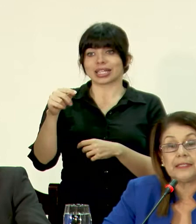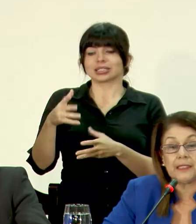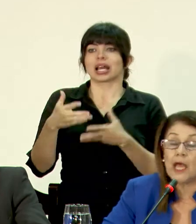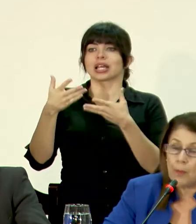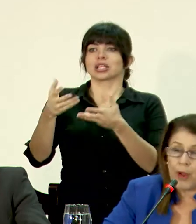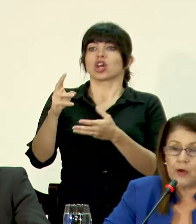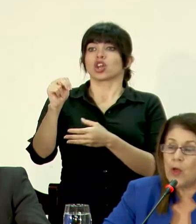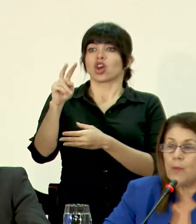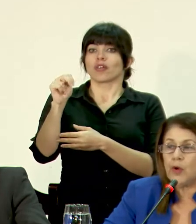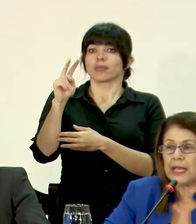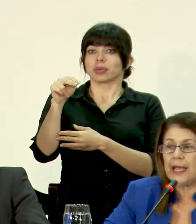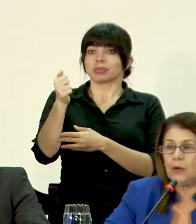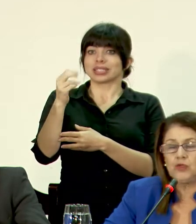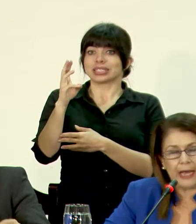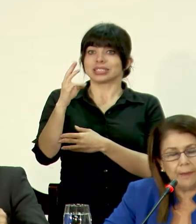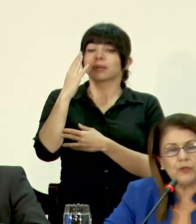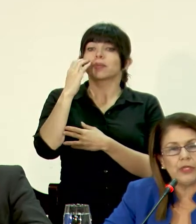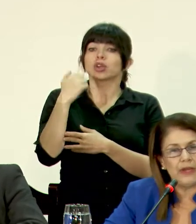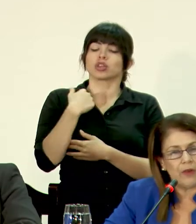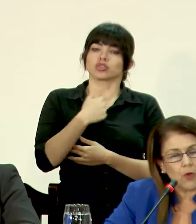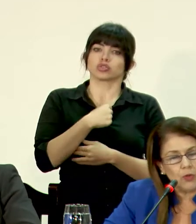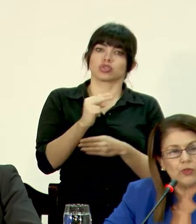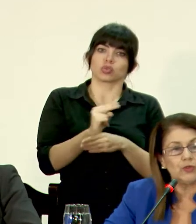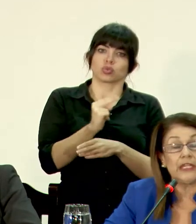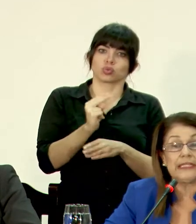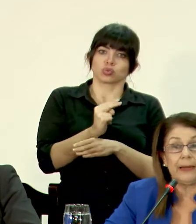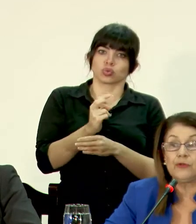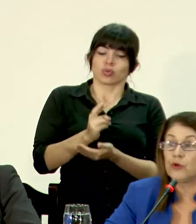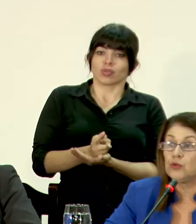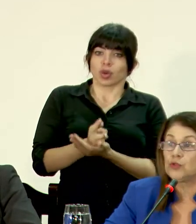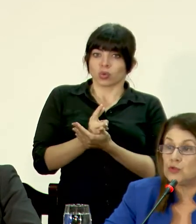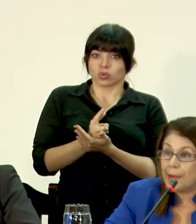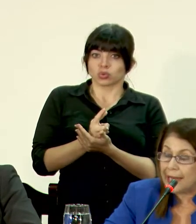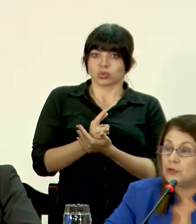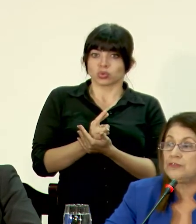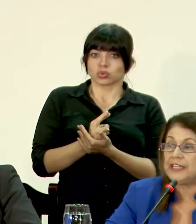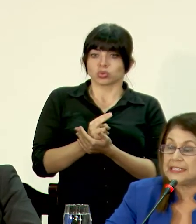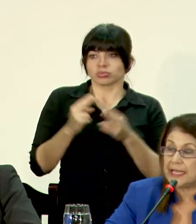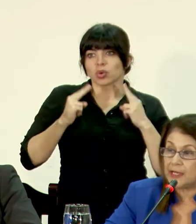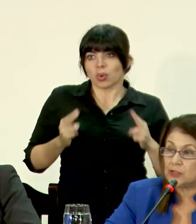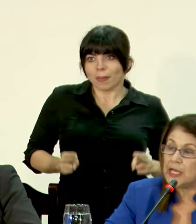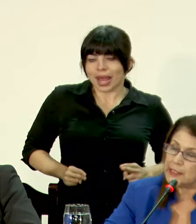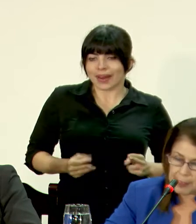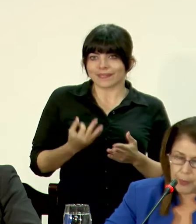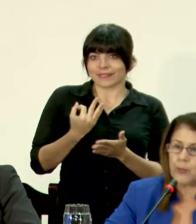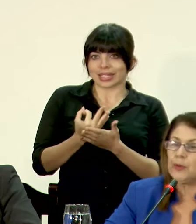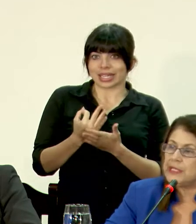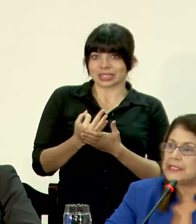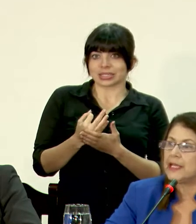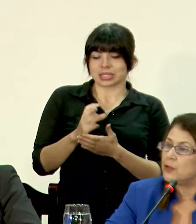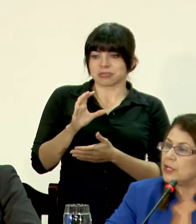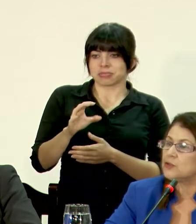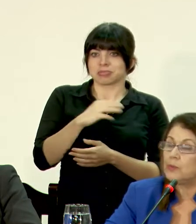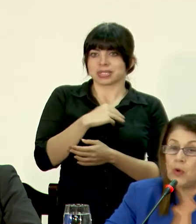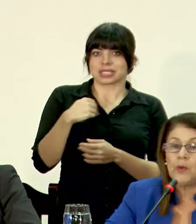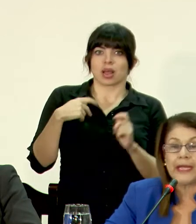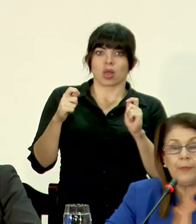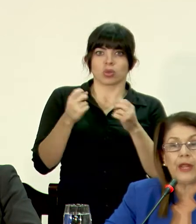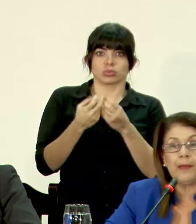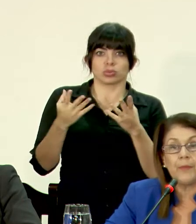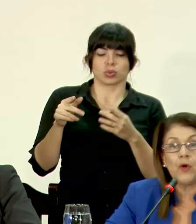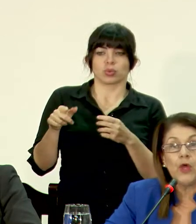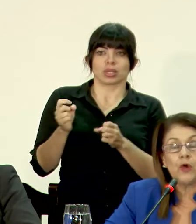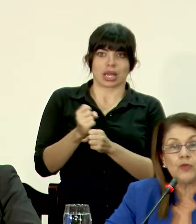de 2016. Bueno, porque usamos recursos, utilizamos recursos humanos y financieros del propio Ministerio de Educación